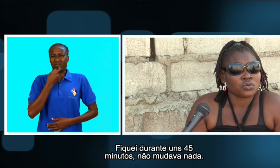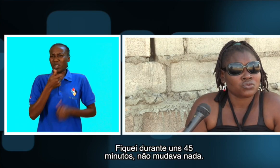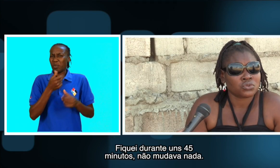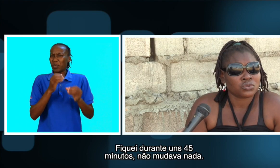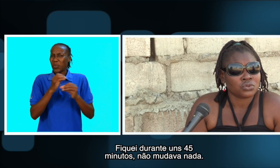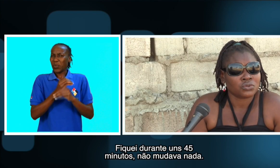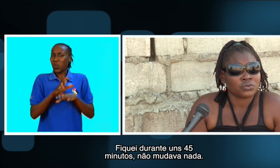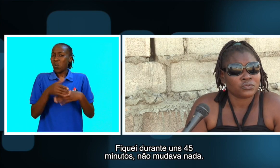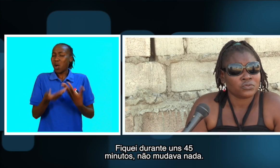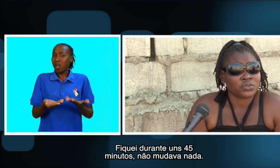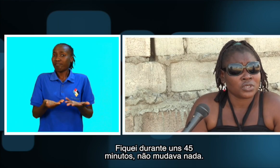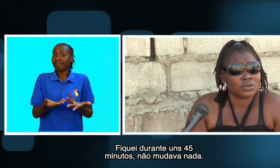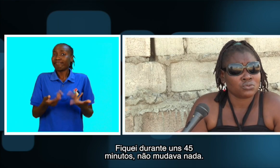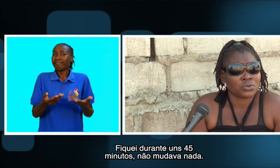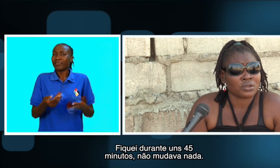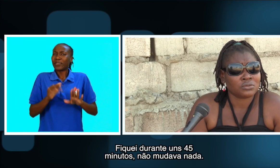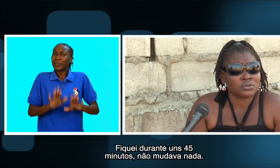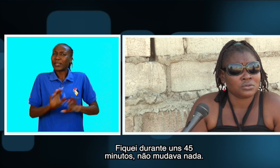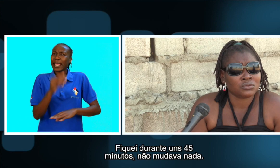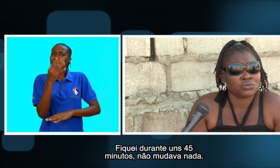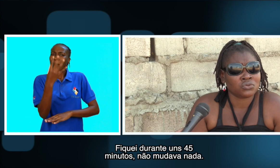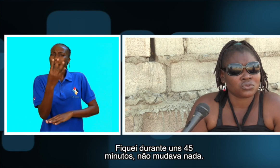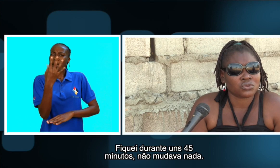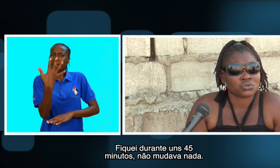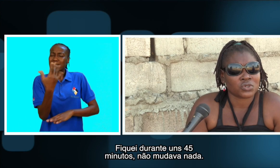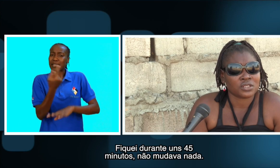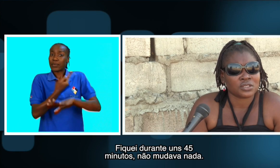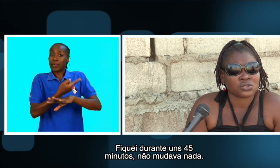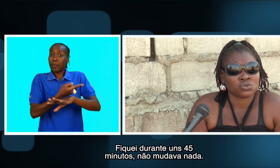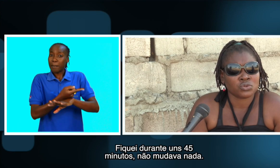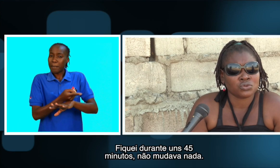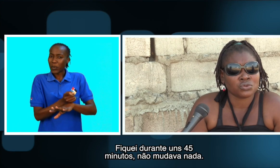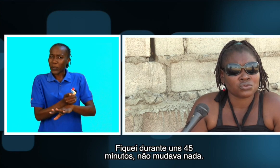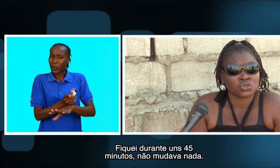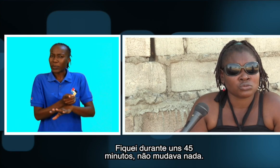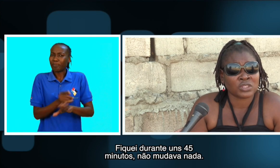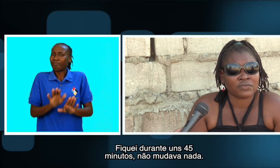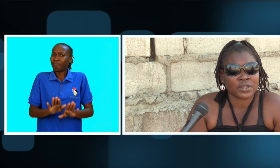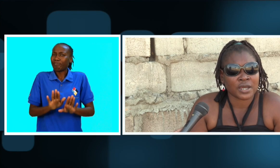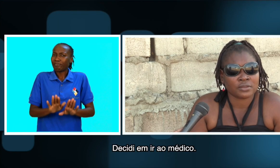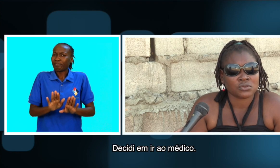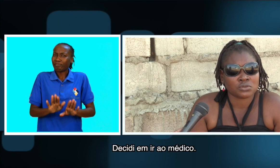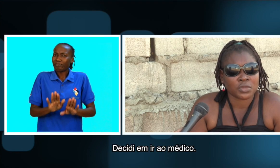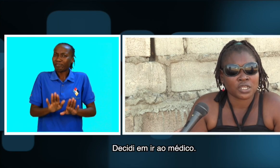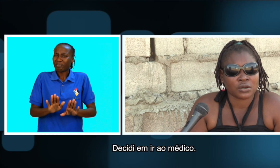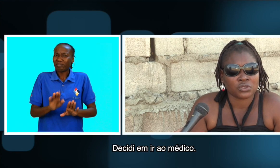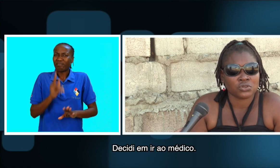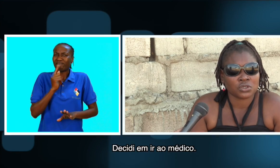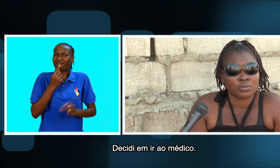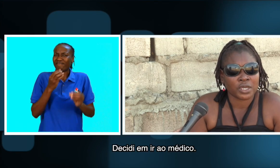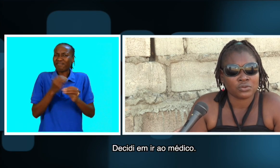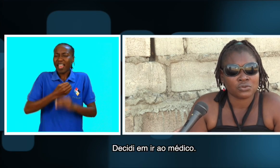antes, fiquei durante os 45 minutos, não mudava nada. Se mais não, tinha que ir ao médico.